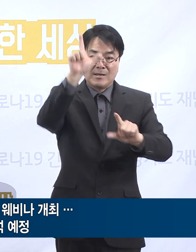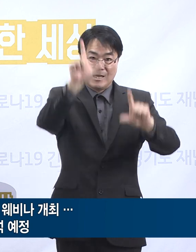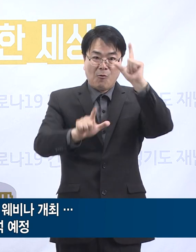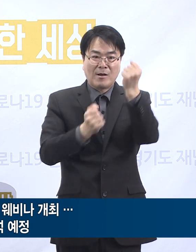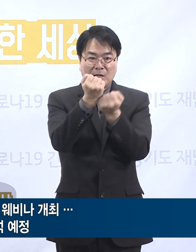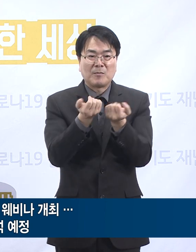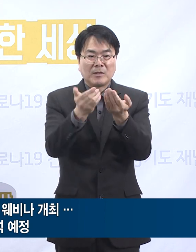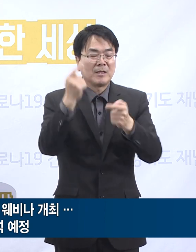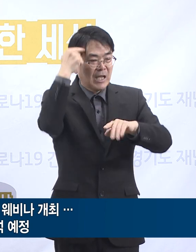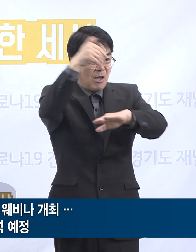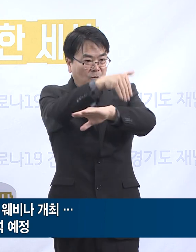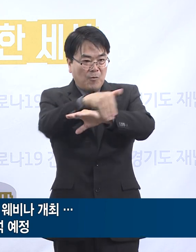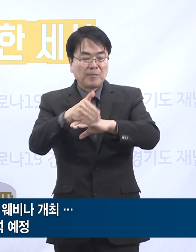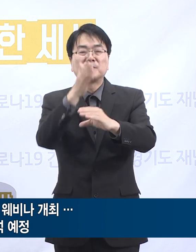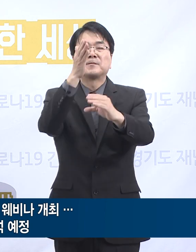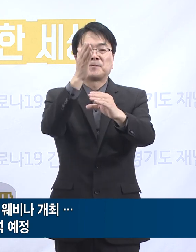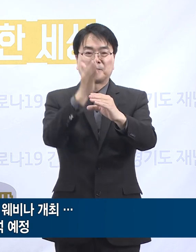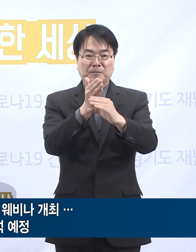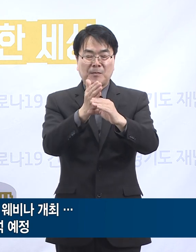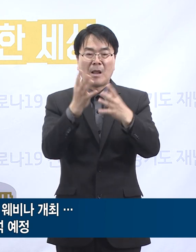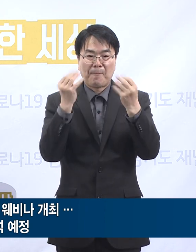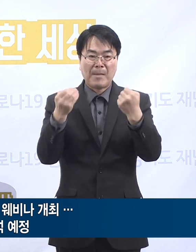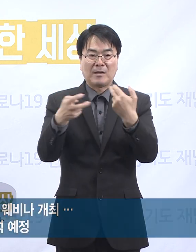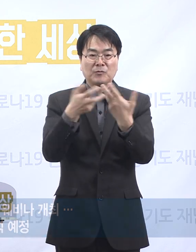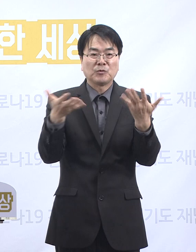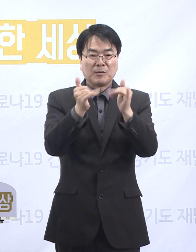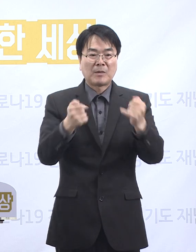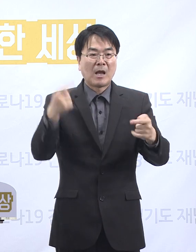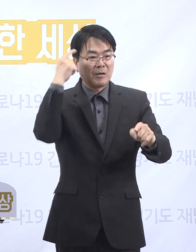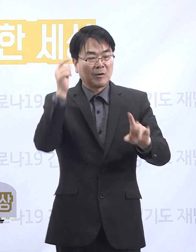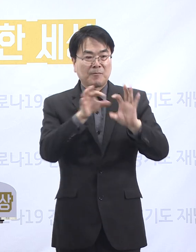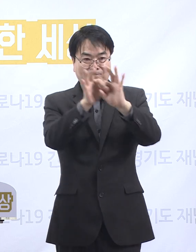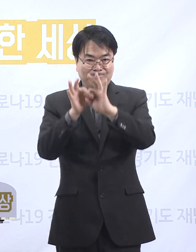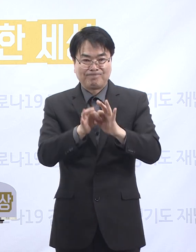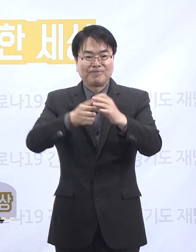예정입니다. 도내 의료인들의 많은 관심 부탁드립니다. 감사합니다.